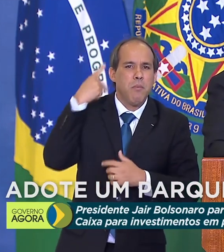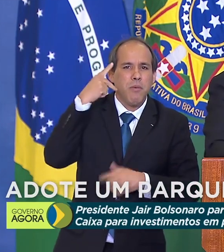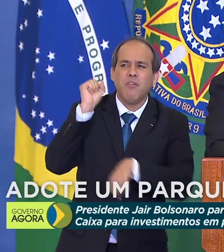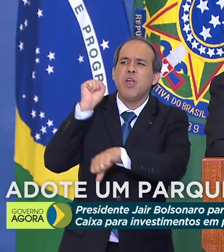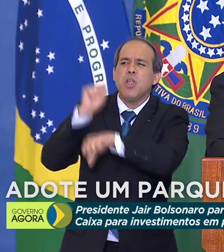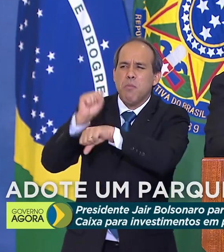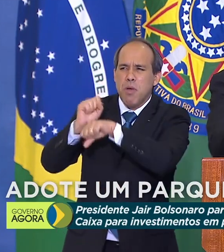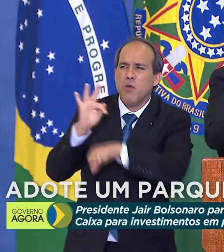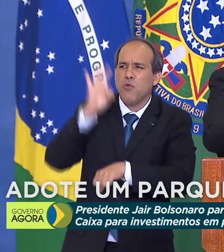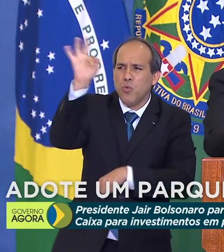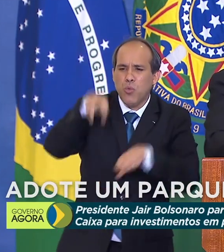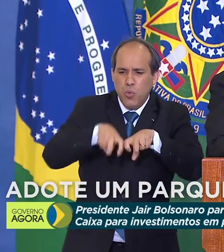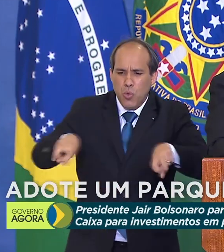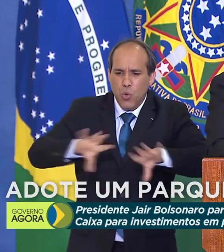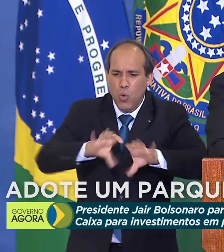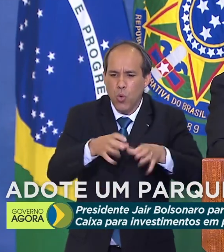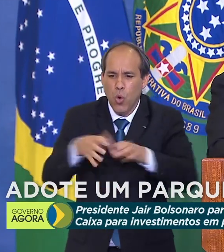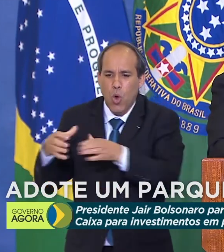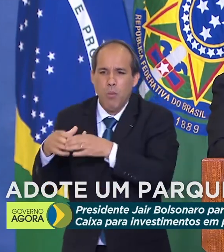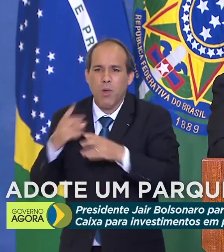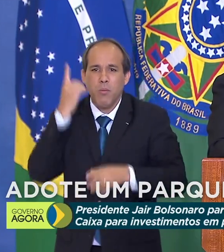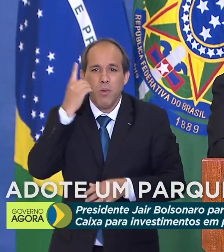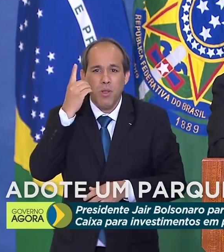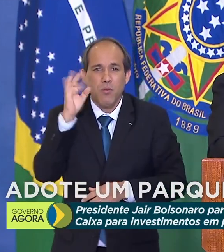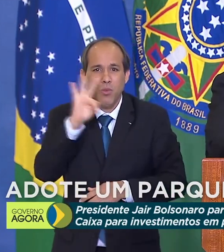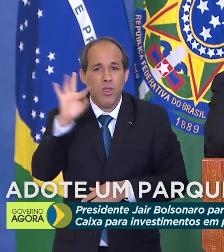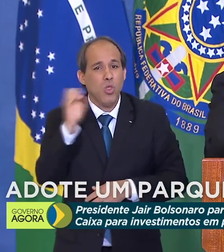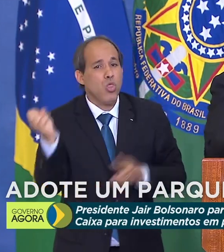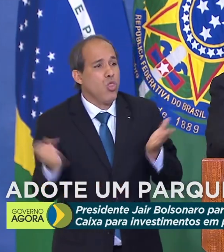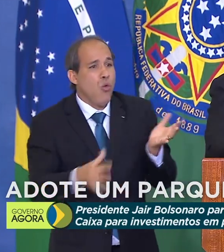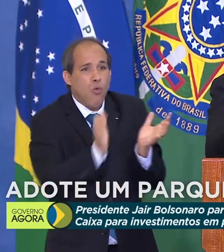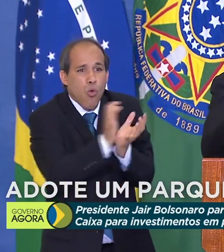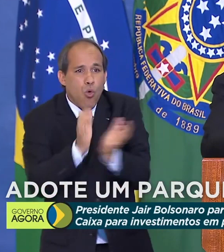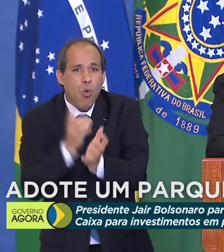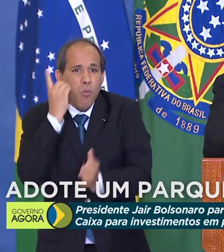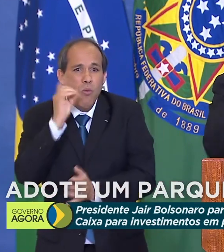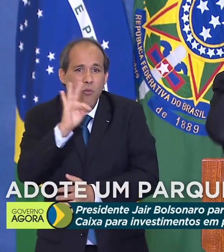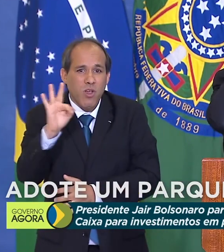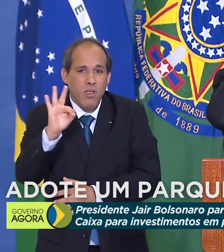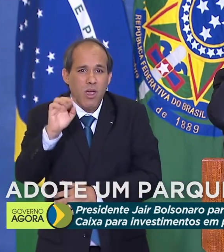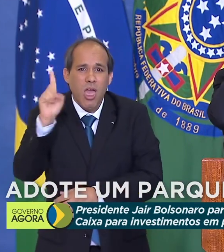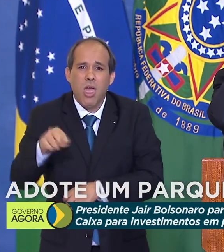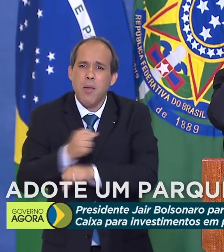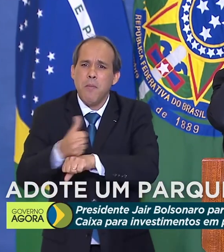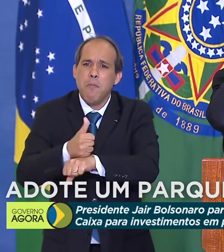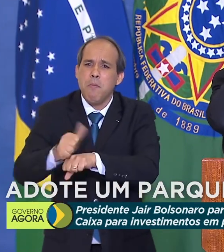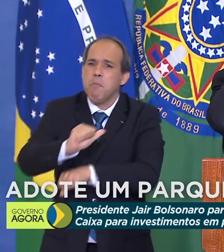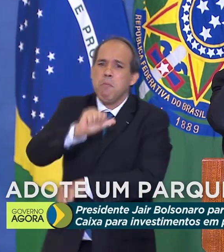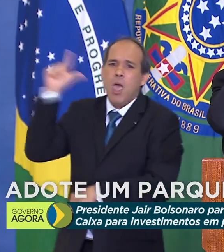bancada. Esse novo parlamento que está aí já é melhor do que o anterior.